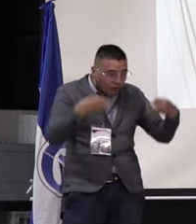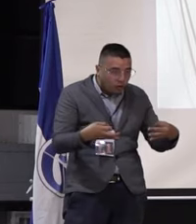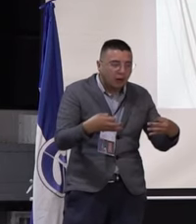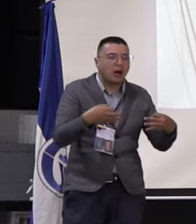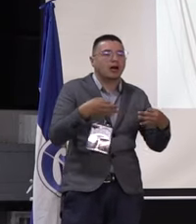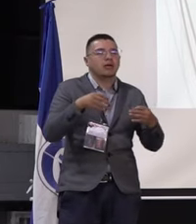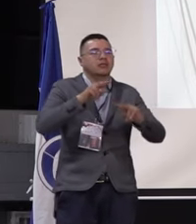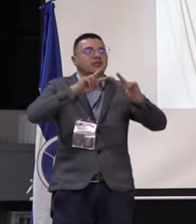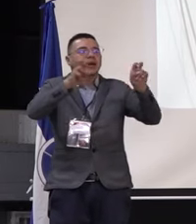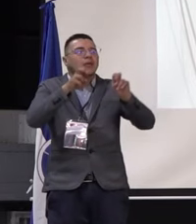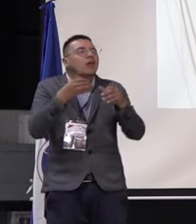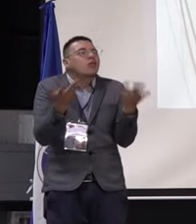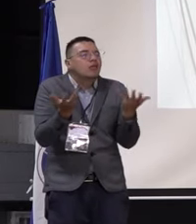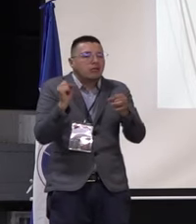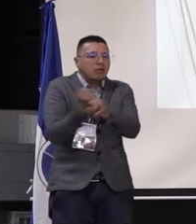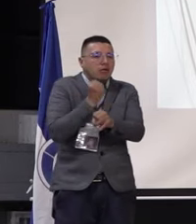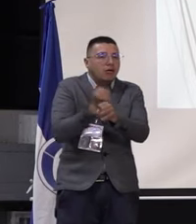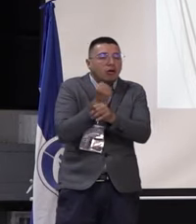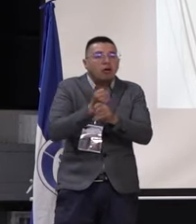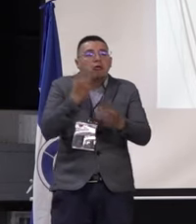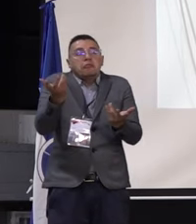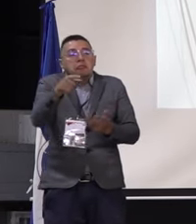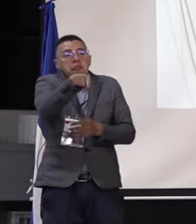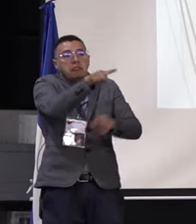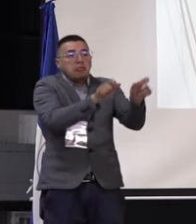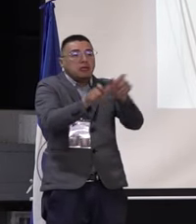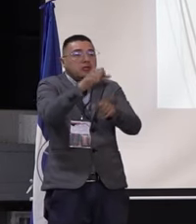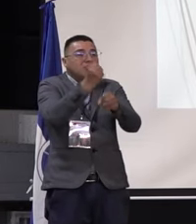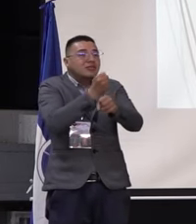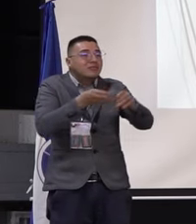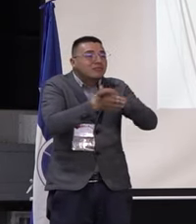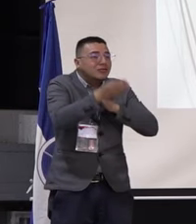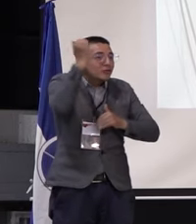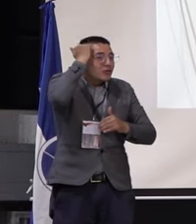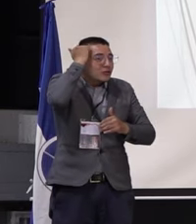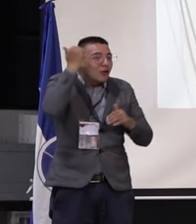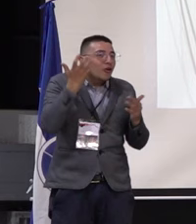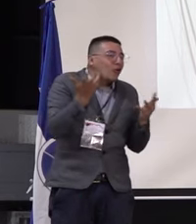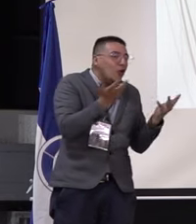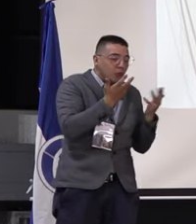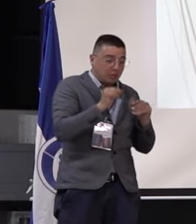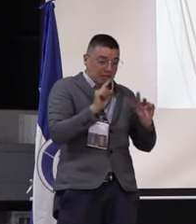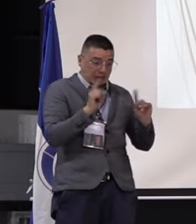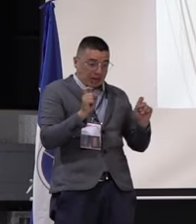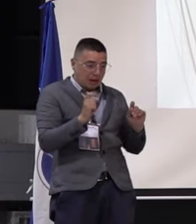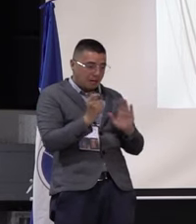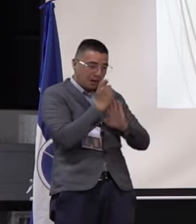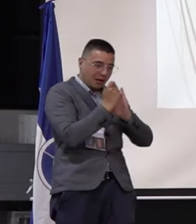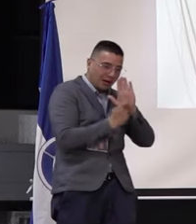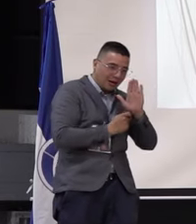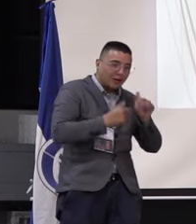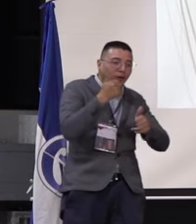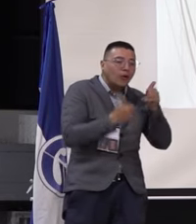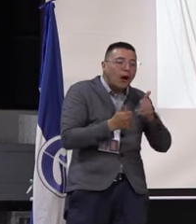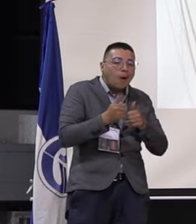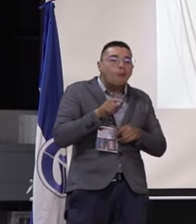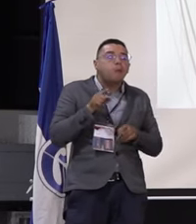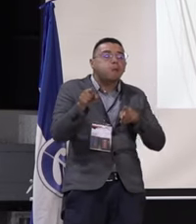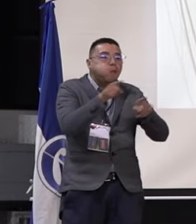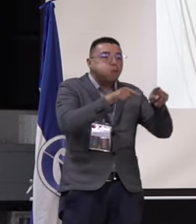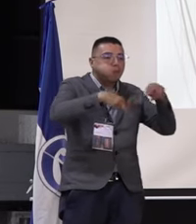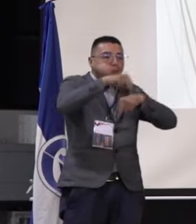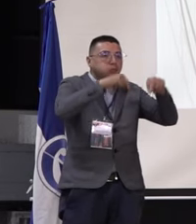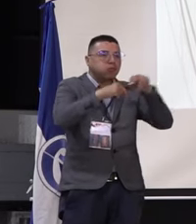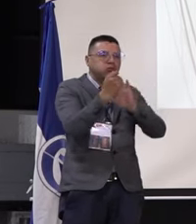y la dignificación del empleo docente, como varios compañeros ya lo han mencionado, el aspecto y el espectro que tenemos en nuestra